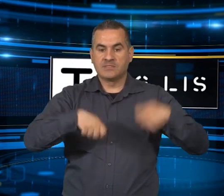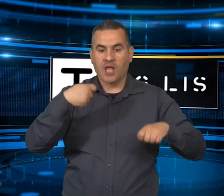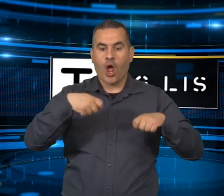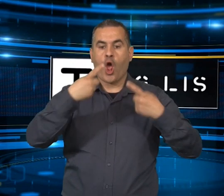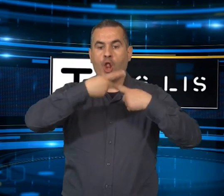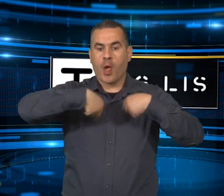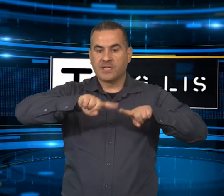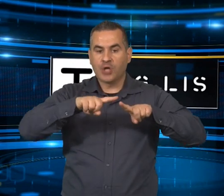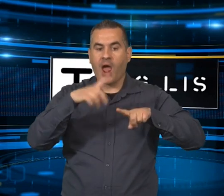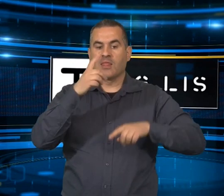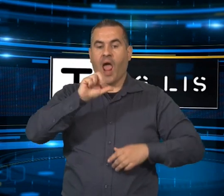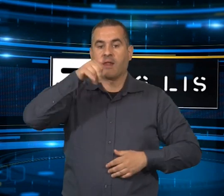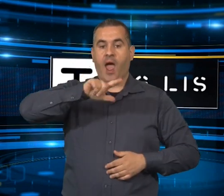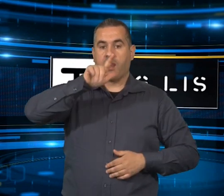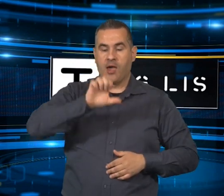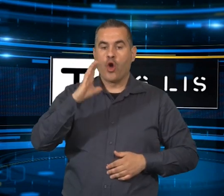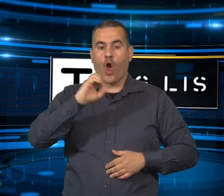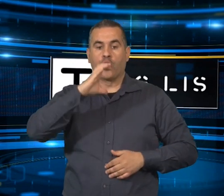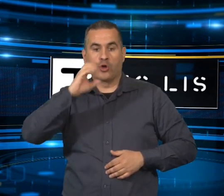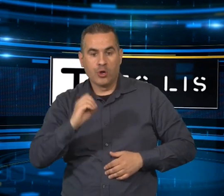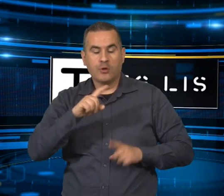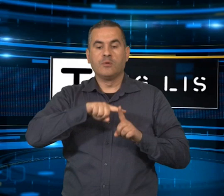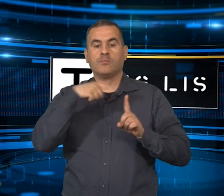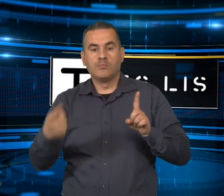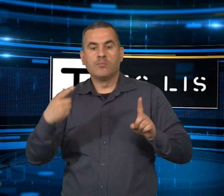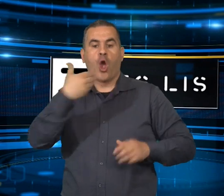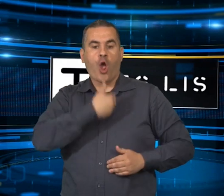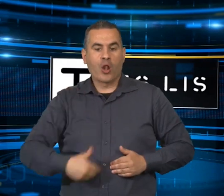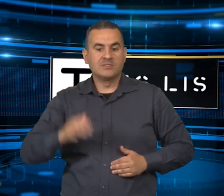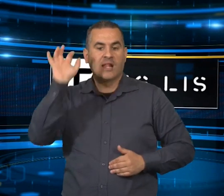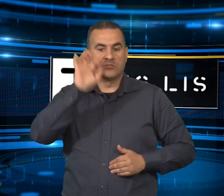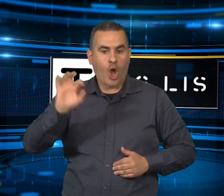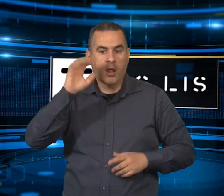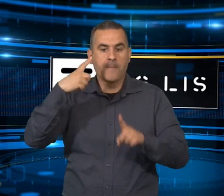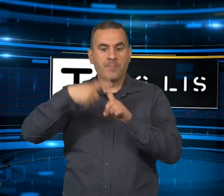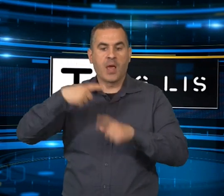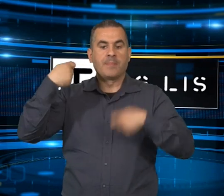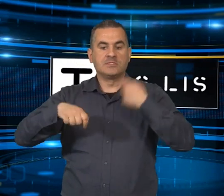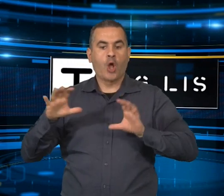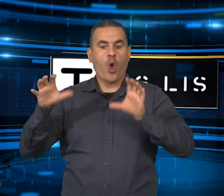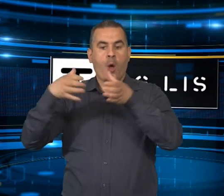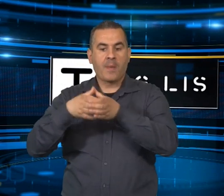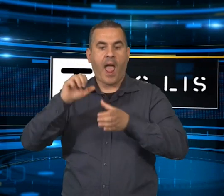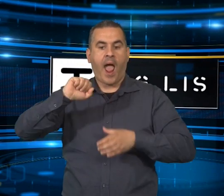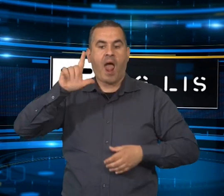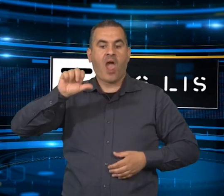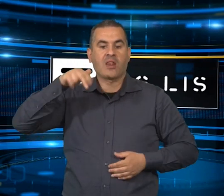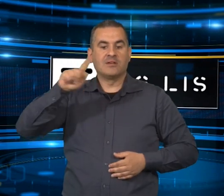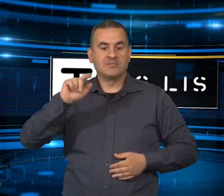collasso, scrivono Cocco e Lai. Col personale è ormai estremonato per l'eccessivo carico di lavoro. La Radioterapia dell'Ospedale San Francesco di Nuoro sta